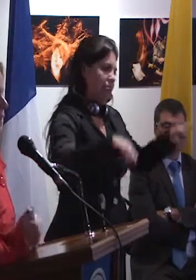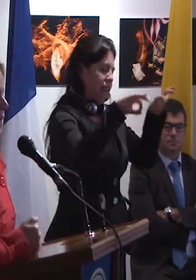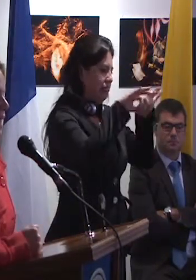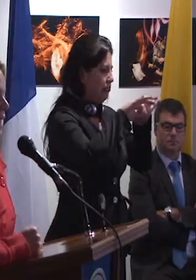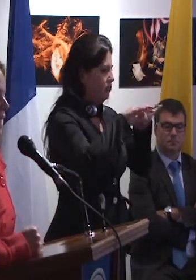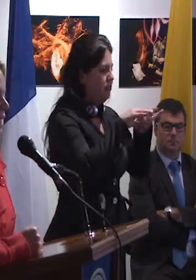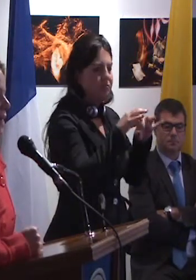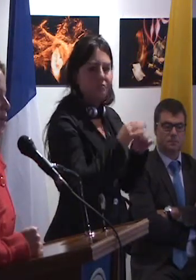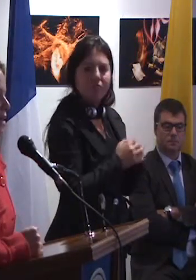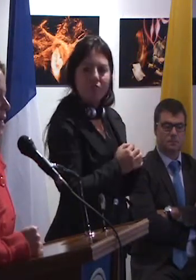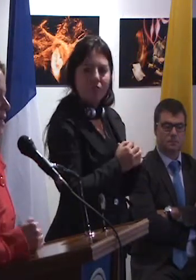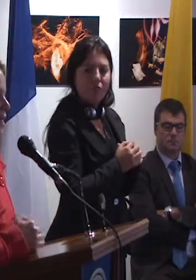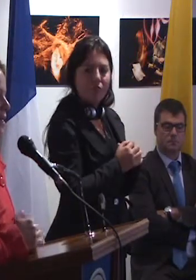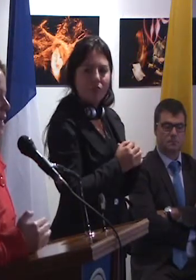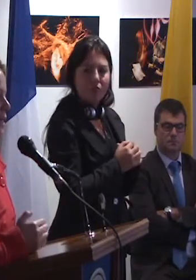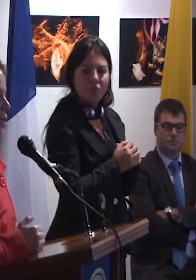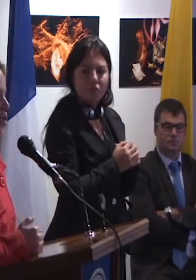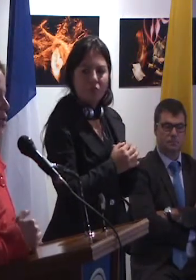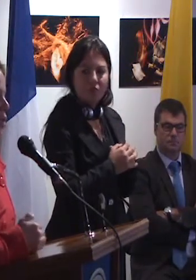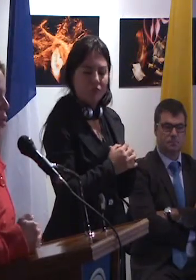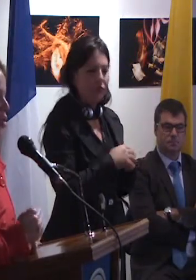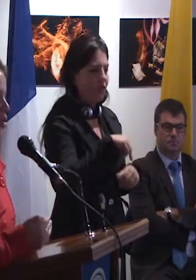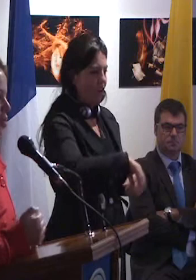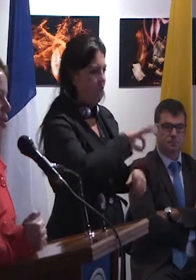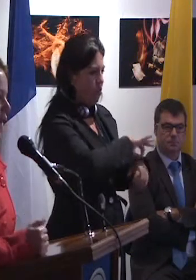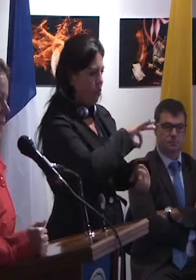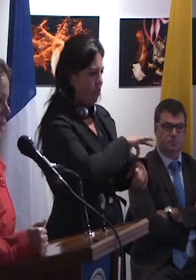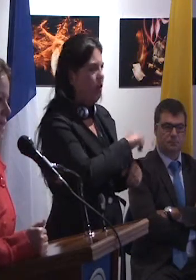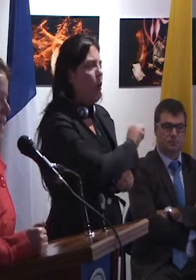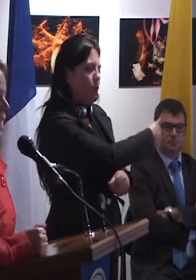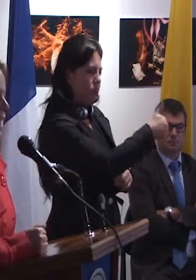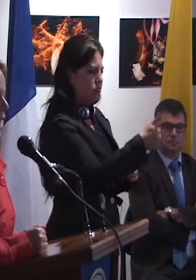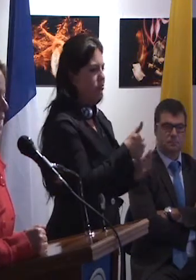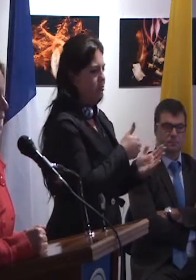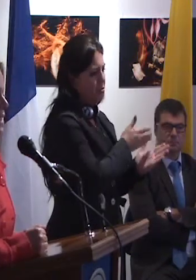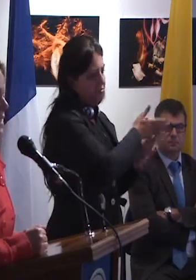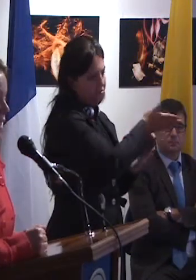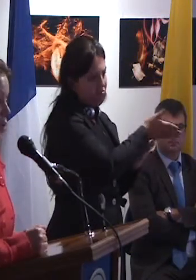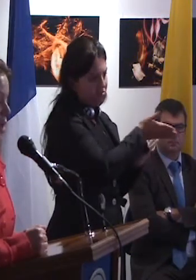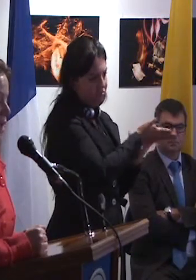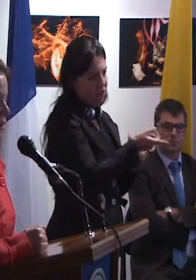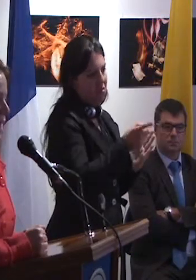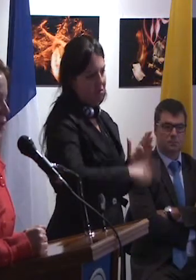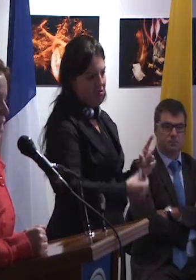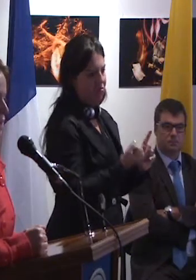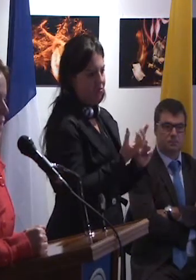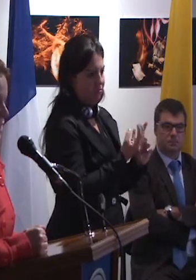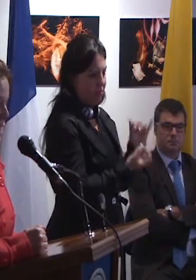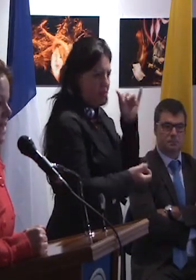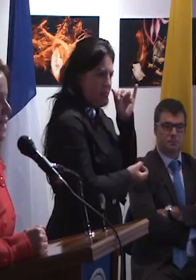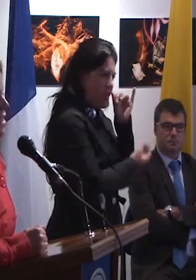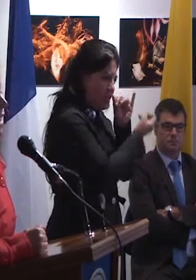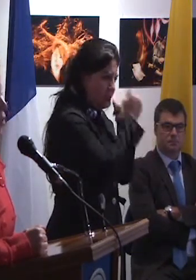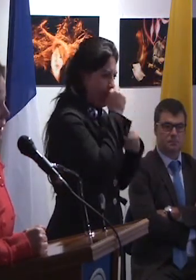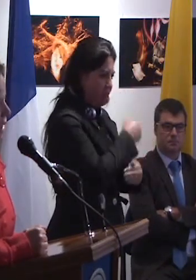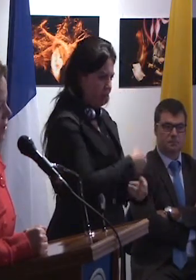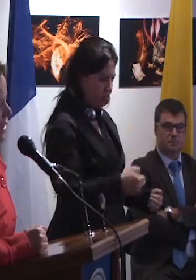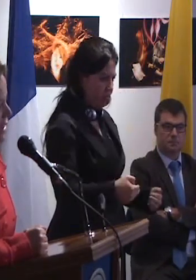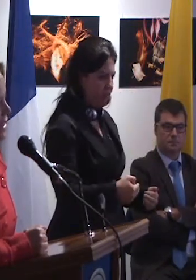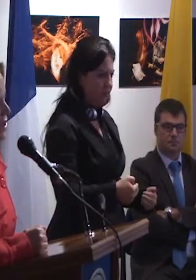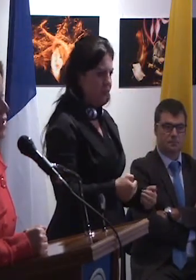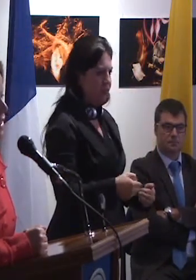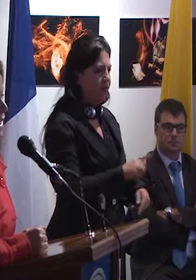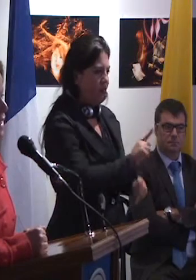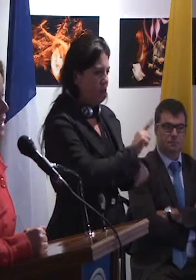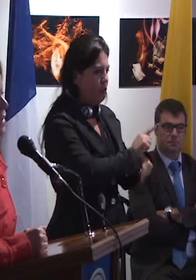en la facultad tenemos otros programas, el de Licenciatura en Pedagogía Infantil, que ya cuenta